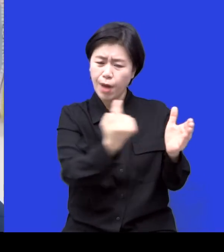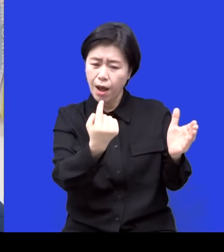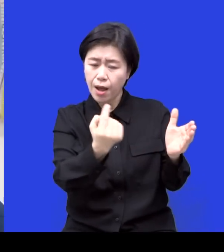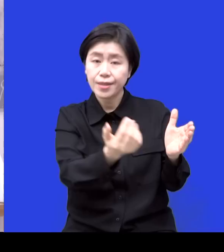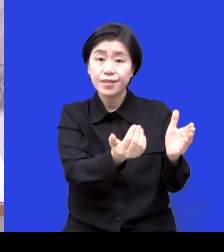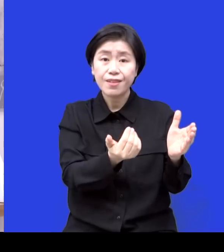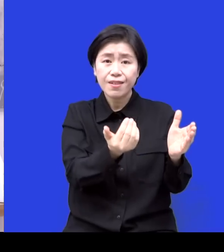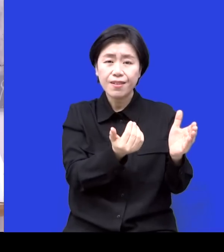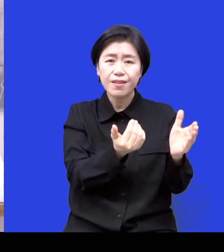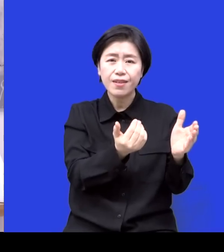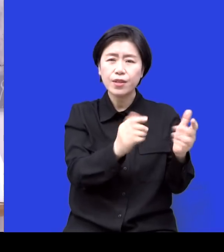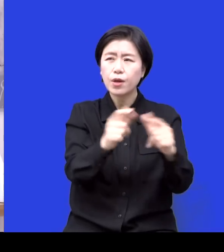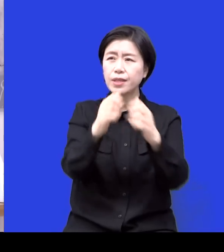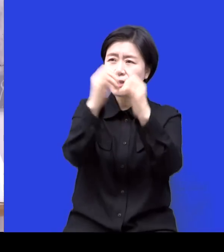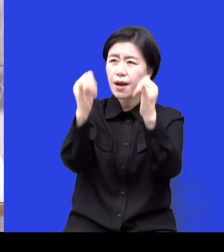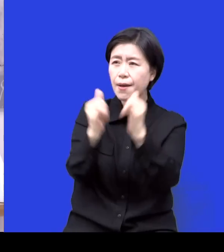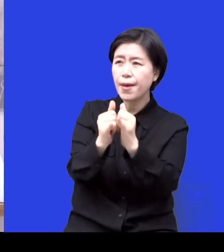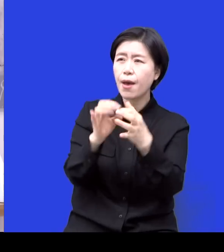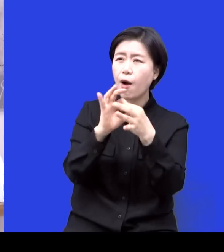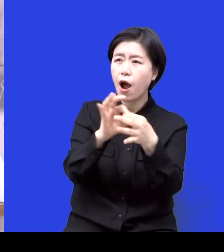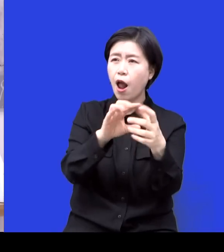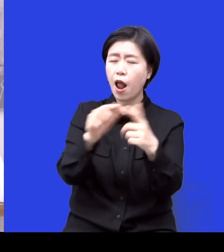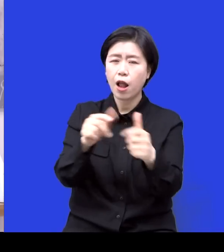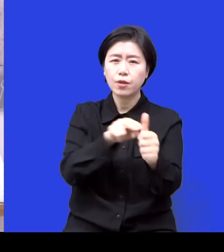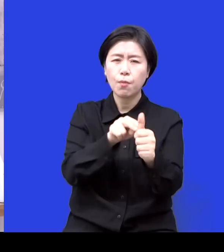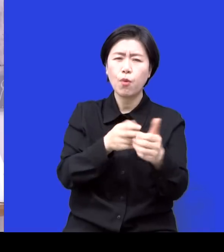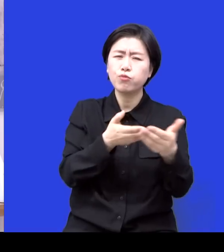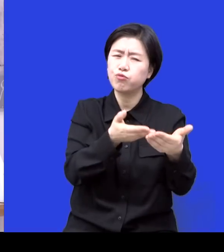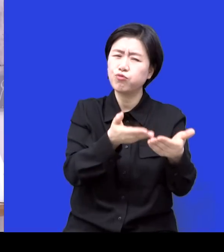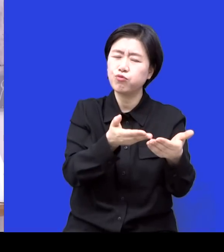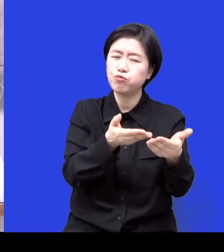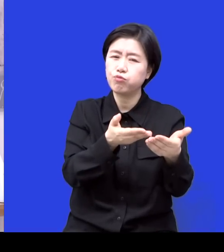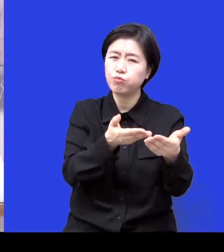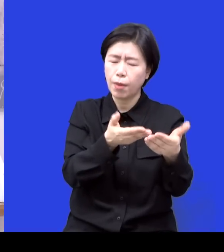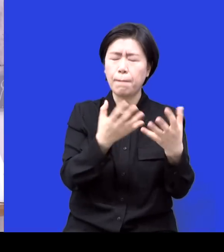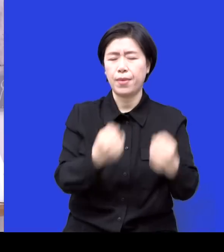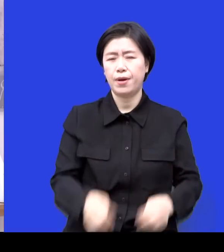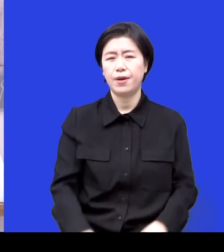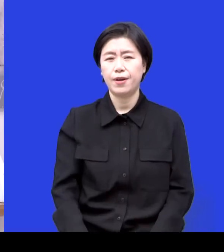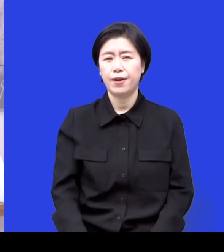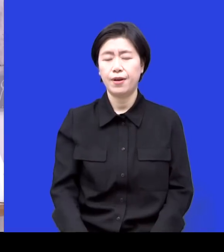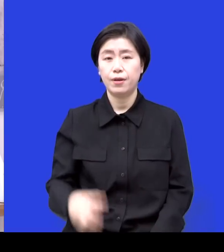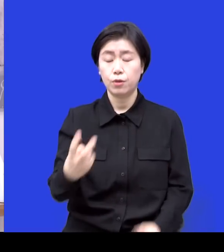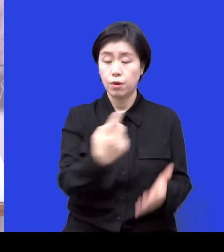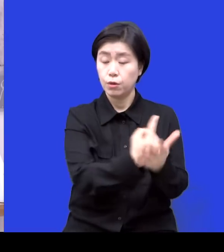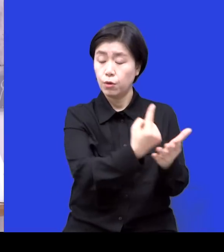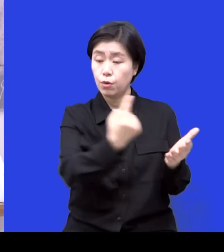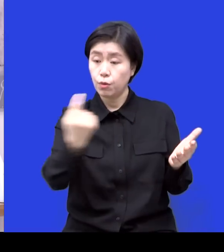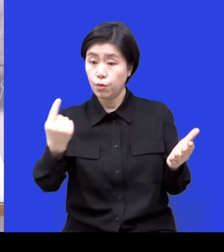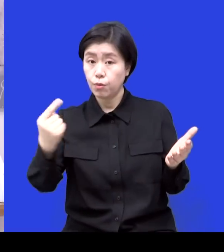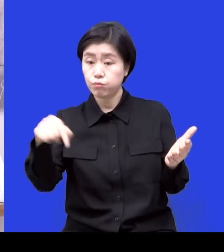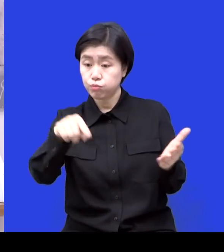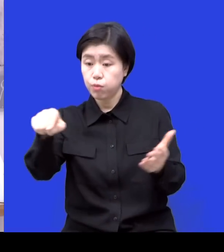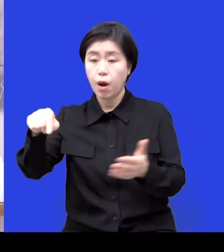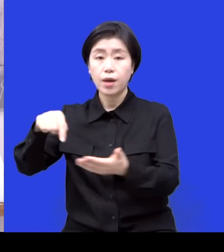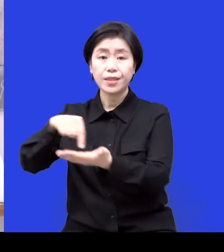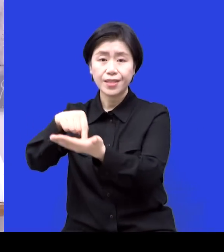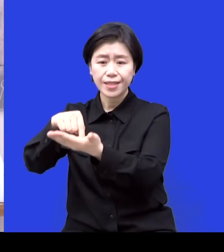알고 있어야 되는 것들이 너무 많고. 또 퇴소를 하고 나서 나가서 해야 되는 것들이 너무